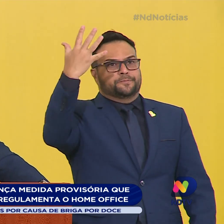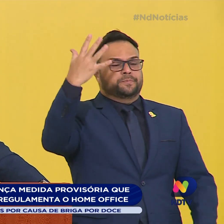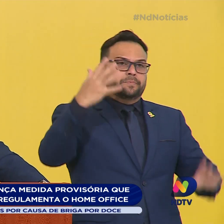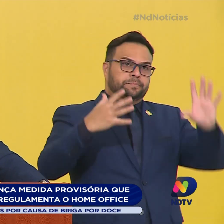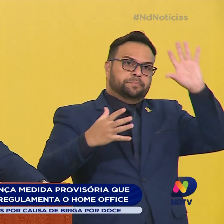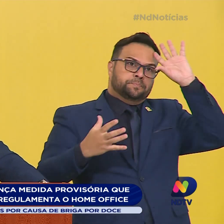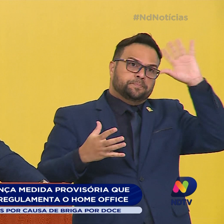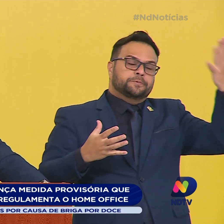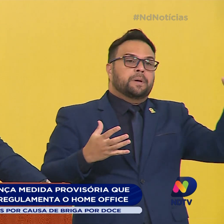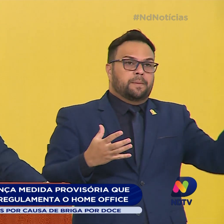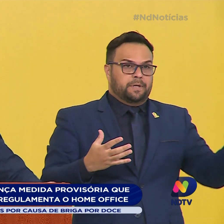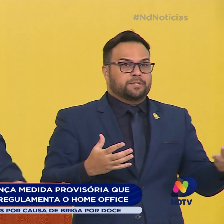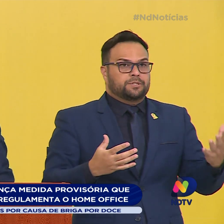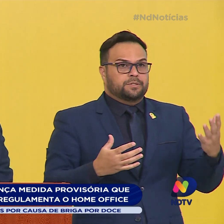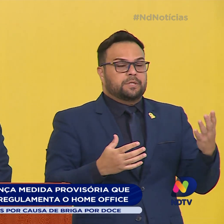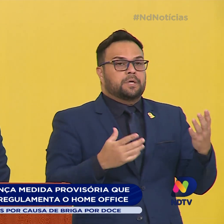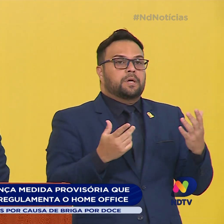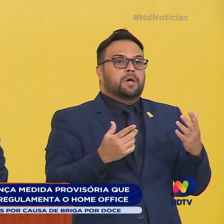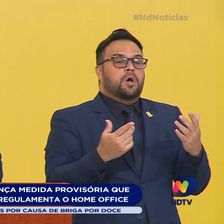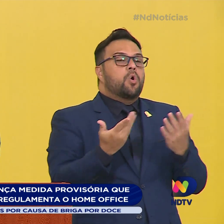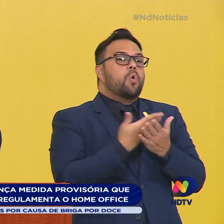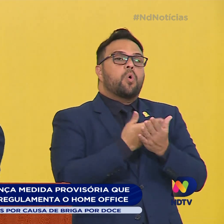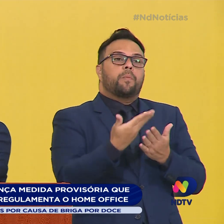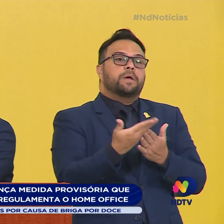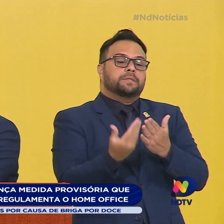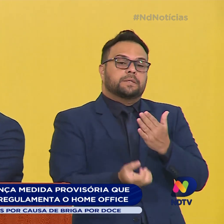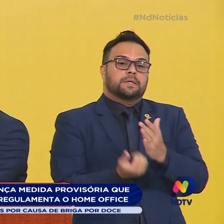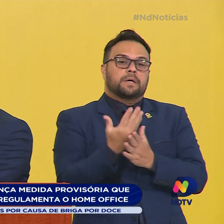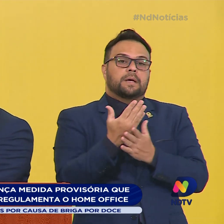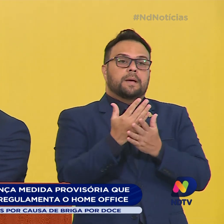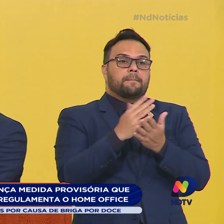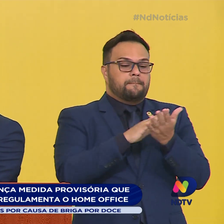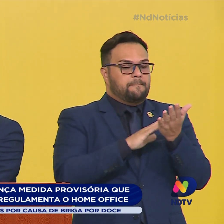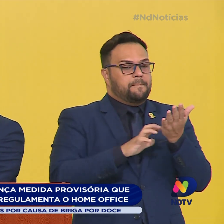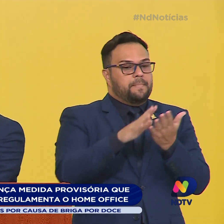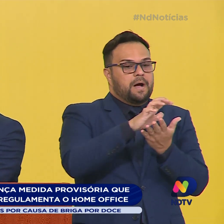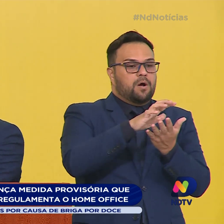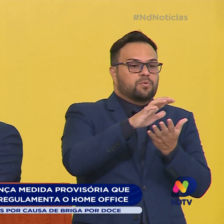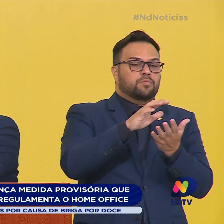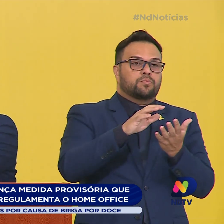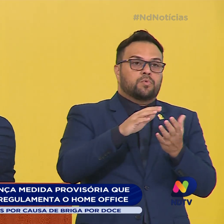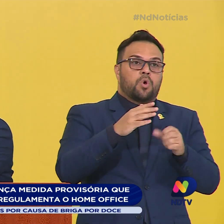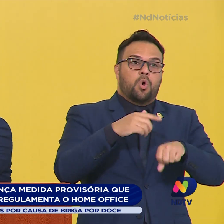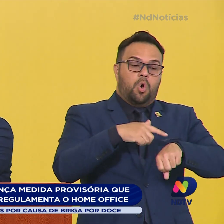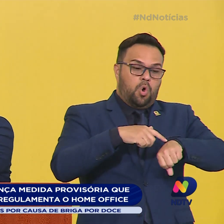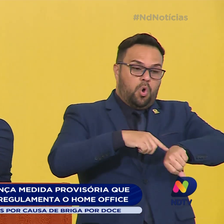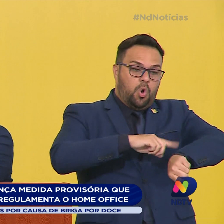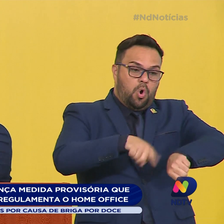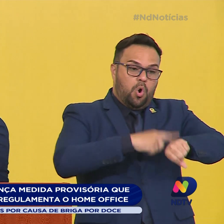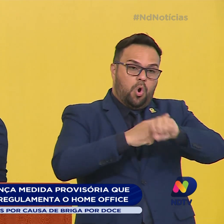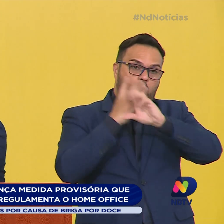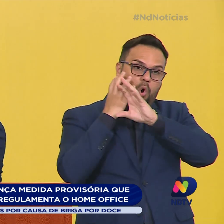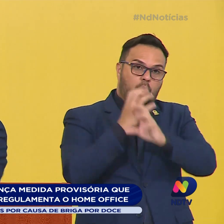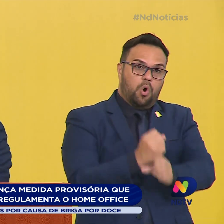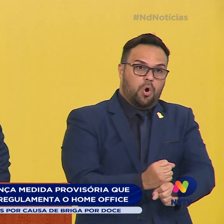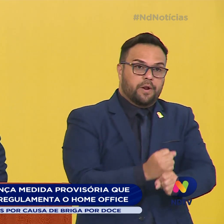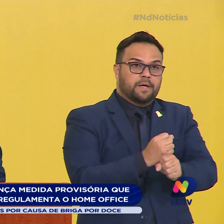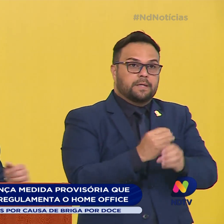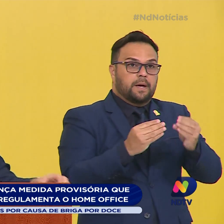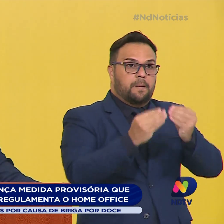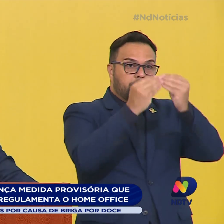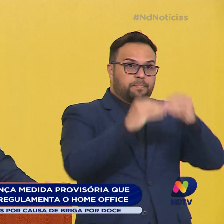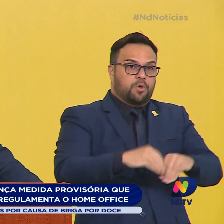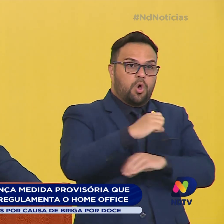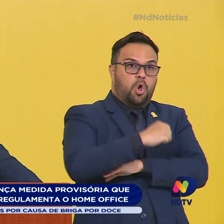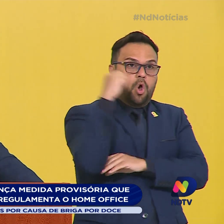tomadas, desde a construção do banco de horas, que fica como crédito das horas não trabalhadas para